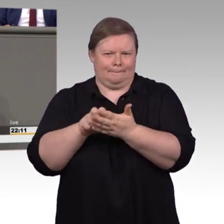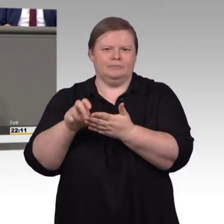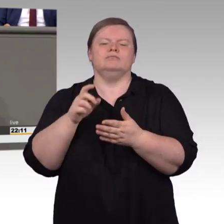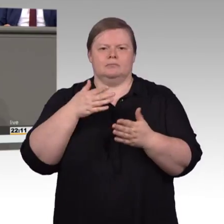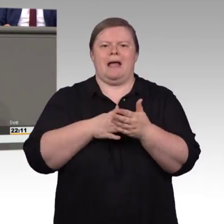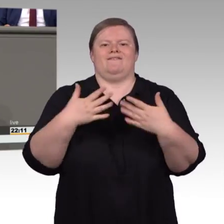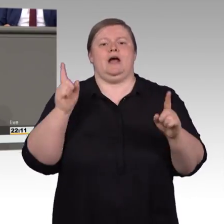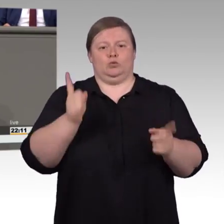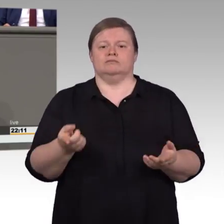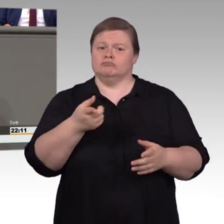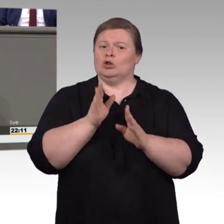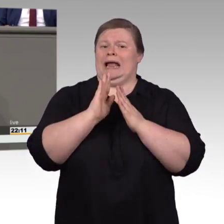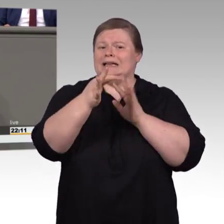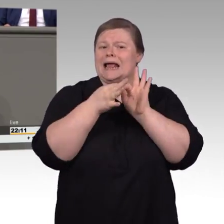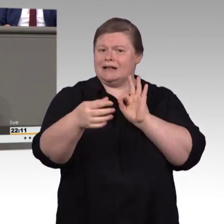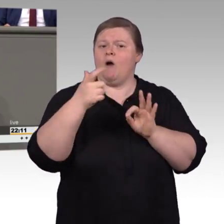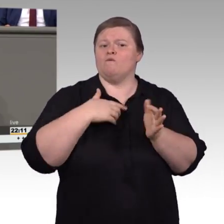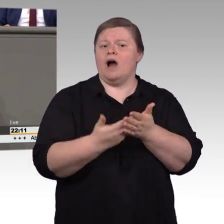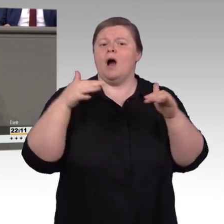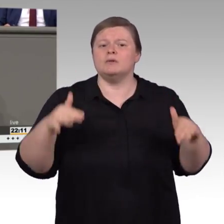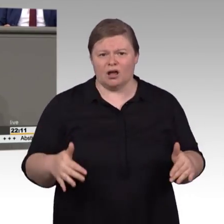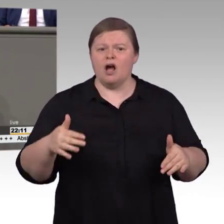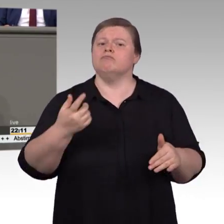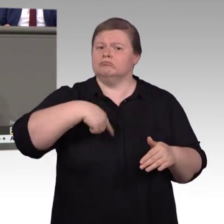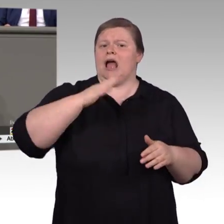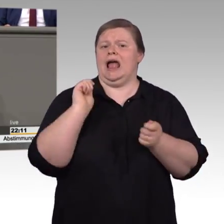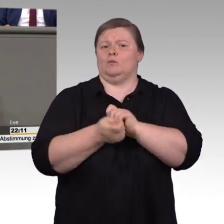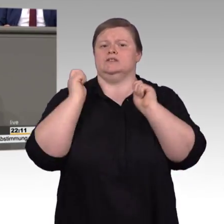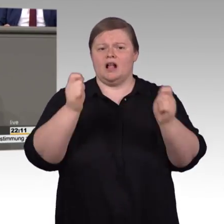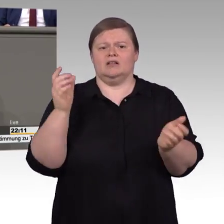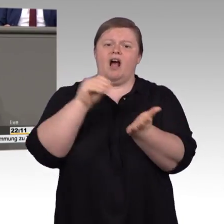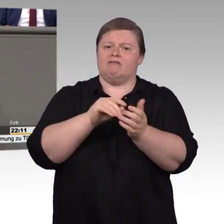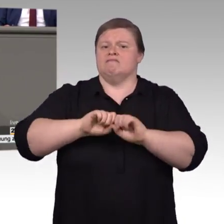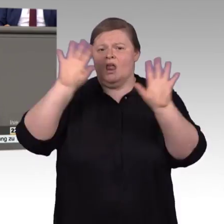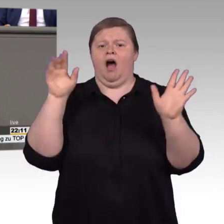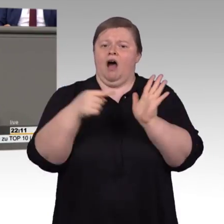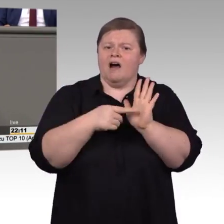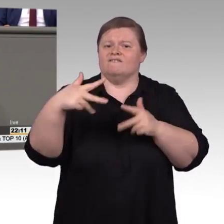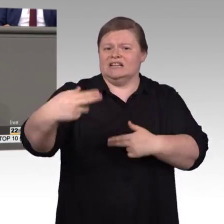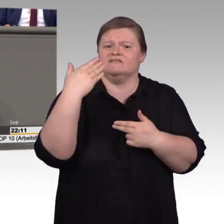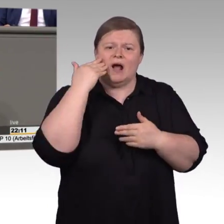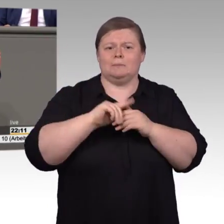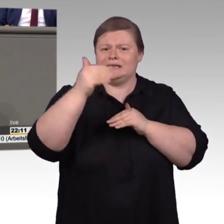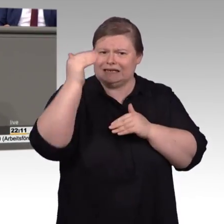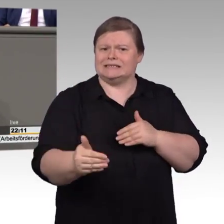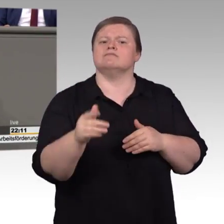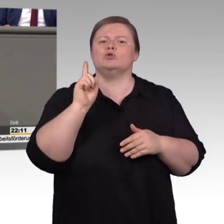dass die grafischen Programmoberflächen weiterhin von der barrierefreien Gestaltung umfasst sind, Herr Pellmann. Sie hätten es lesen können.